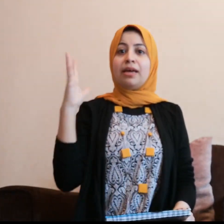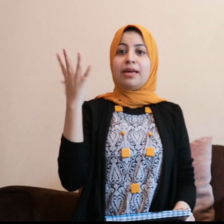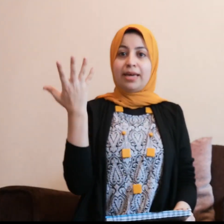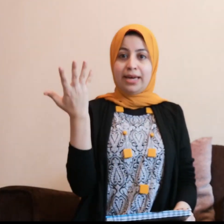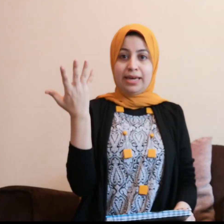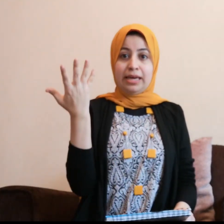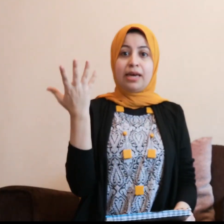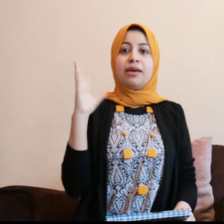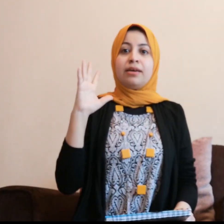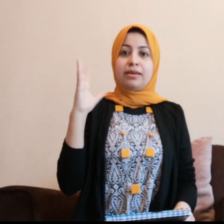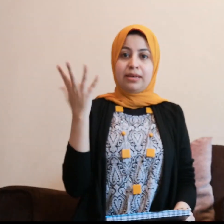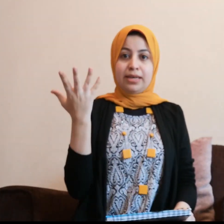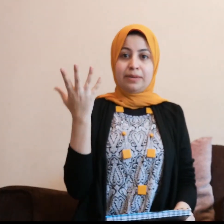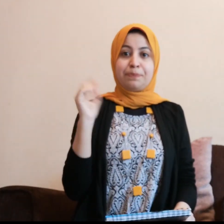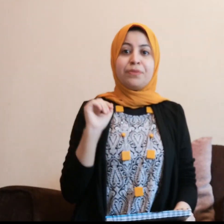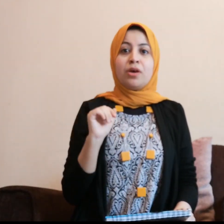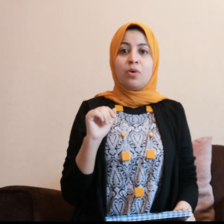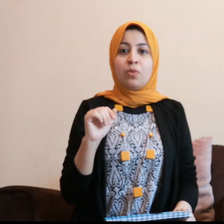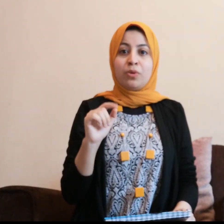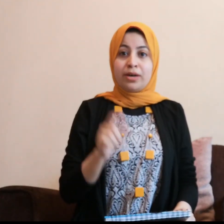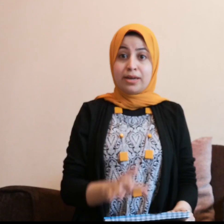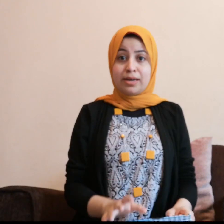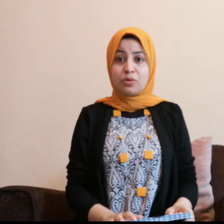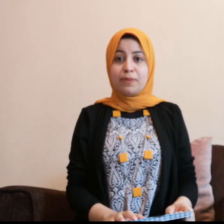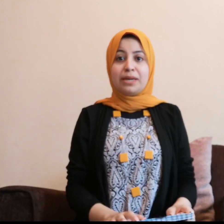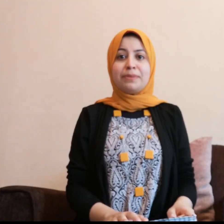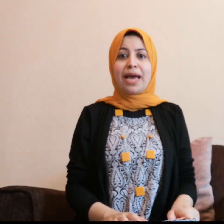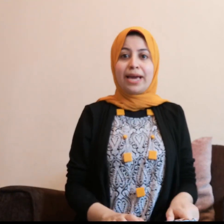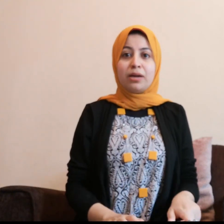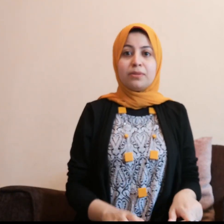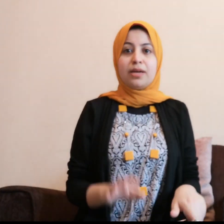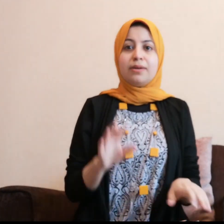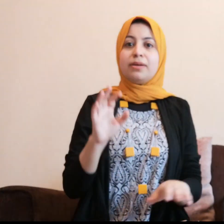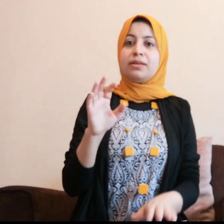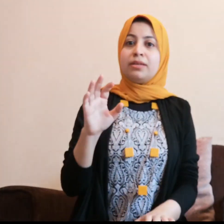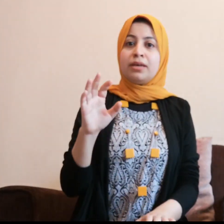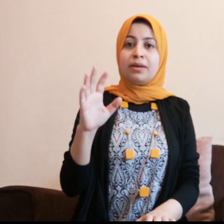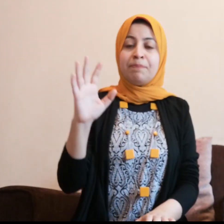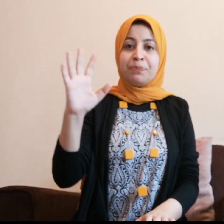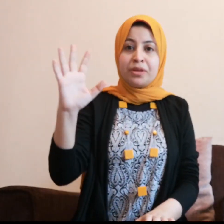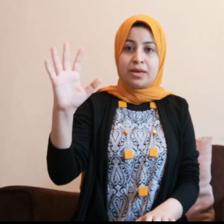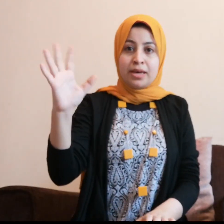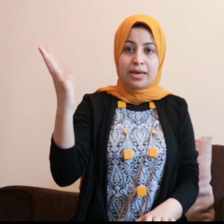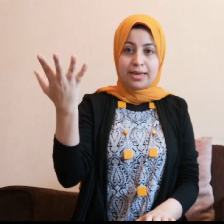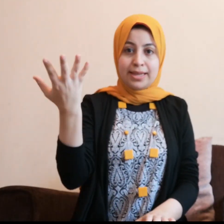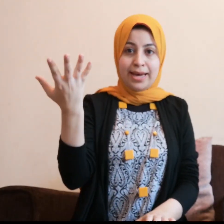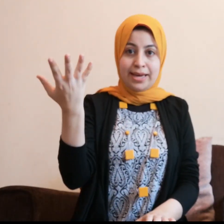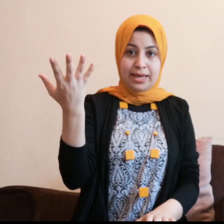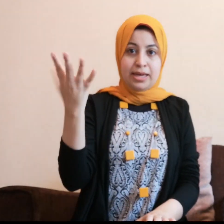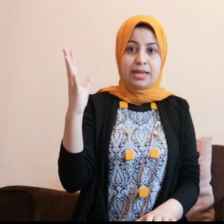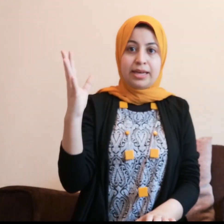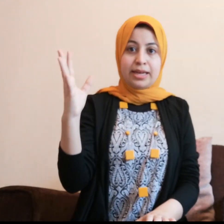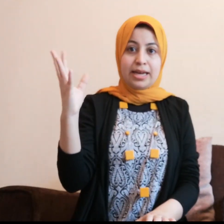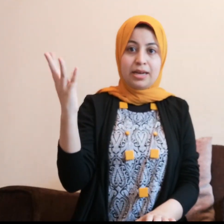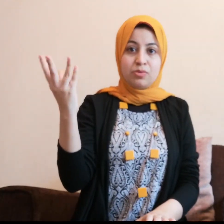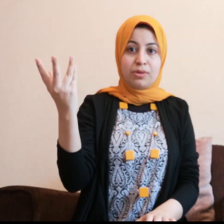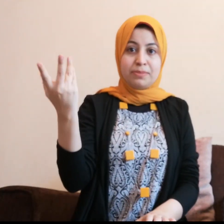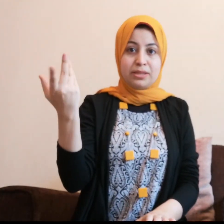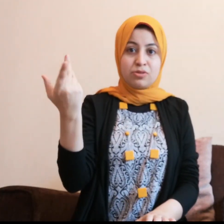إيه إيه وناخد بنا من حاجة كده إيه لكن انا لو ضميت